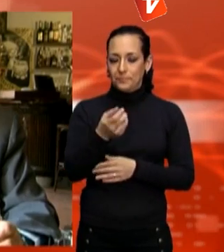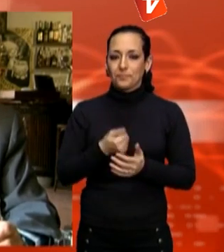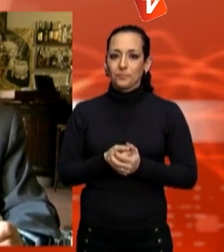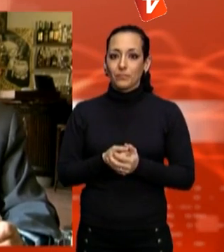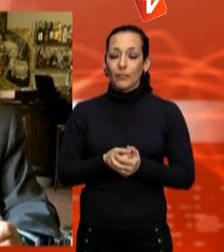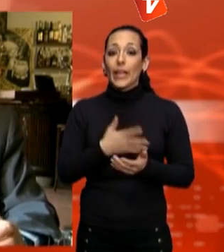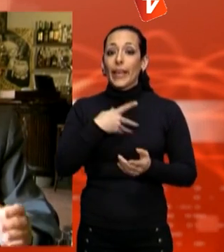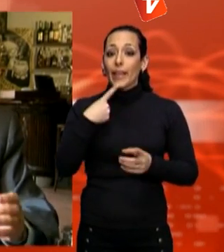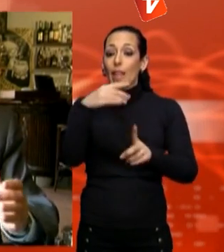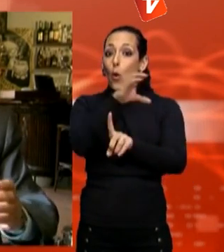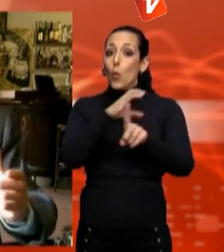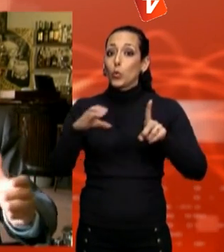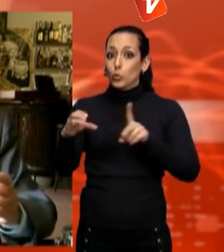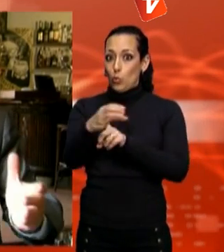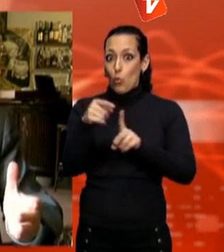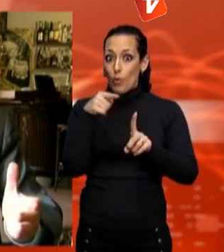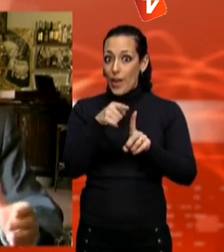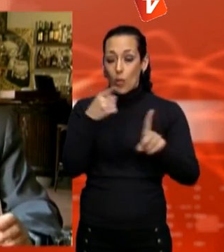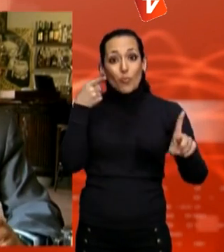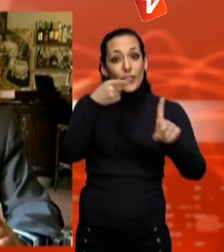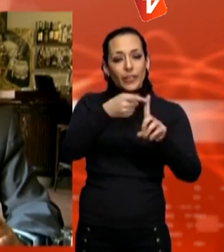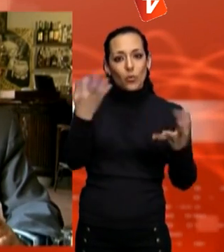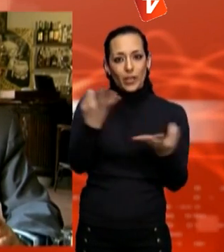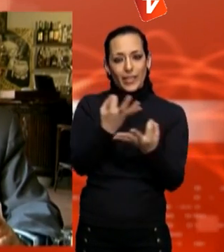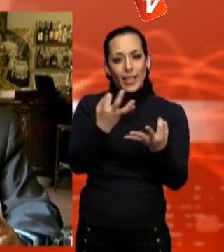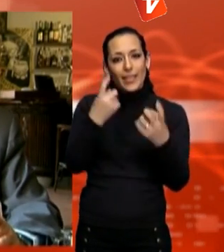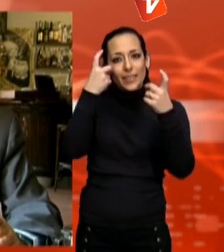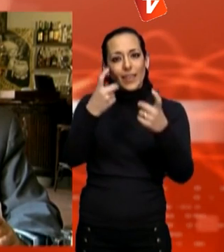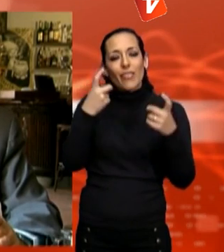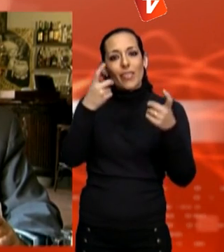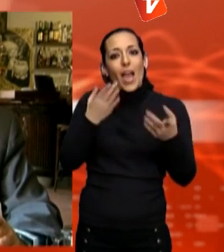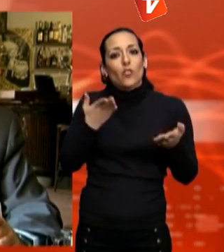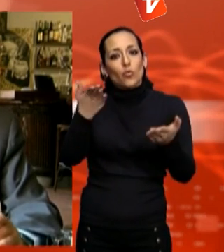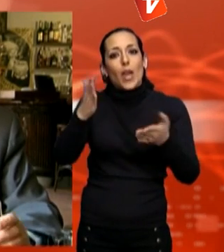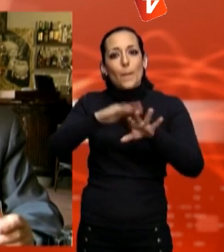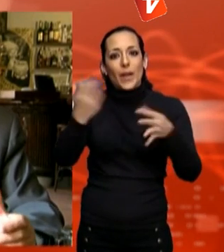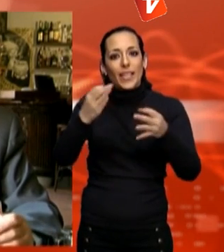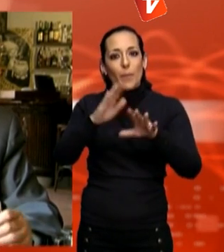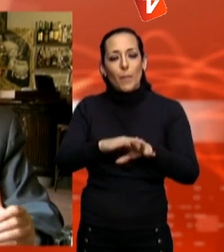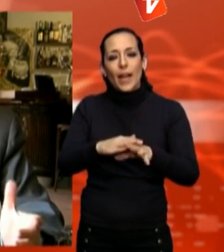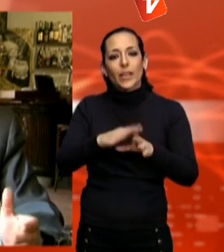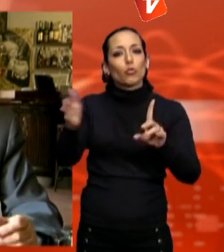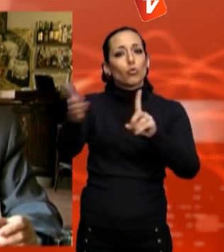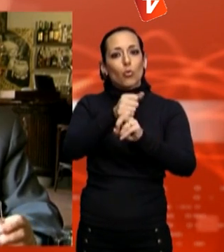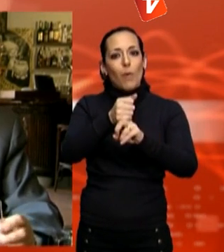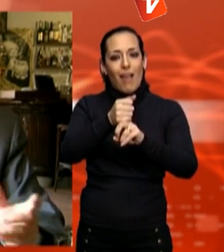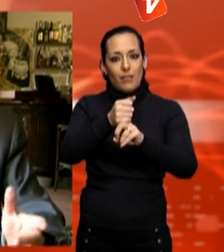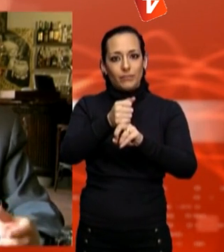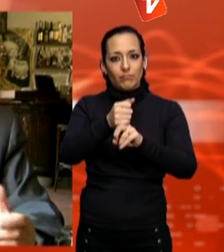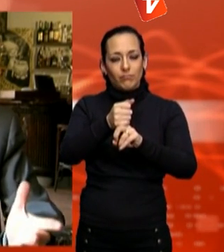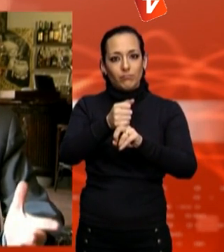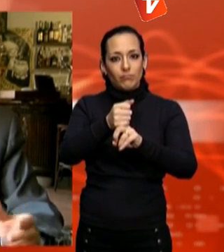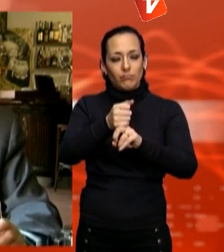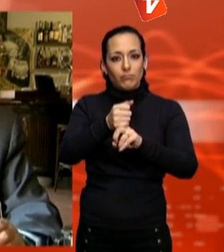La cultura ha d'ajudar a trobar, a orientar-nos a sortides d'aquesta crisi, de cara a una nova manera de